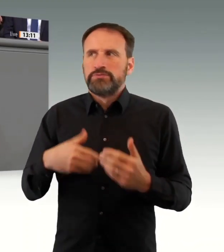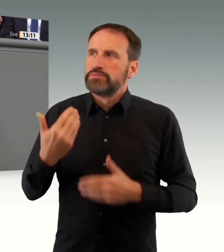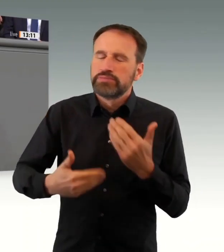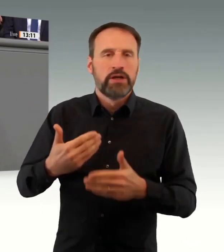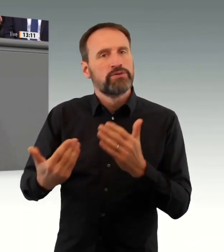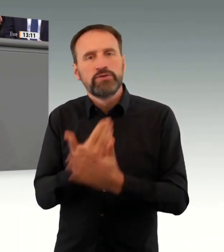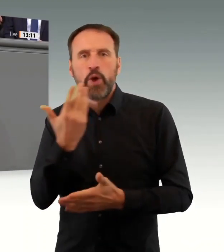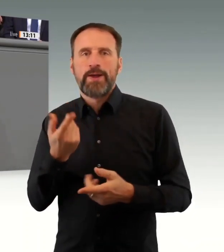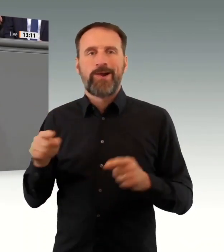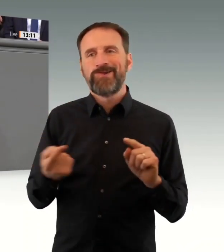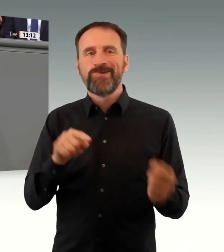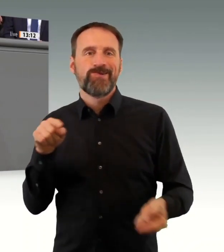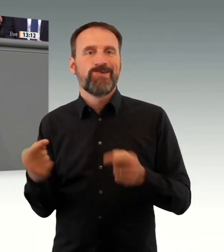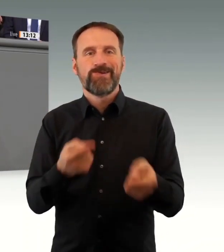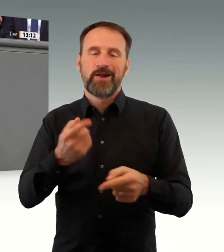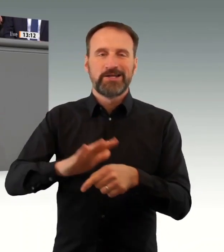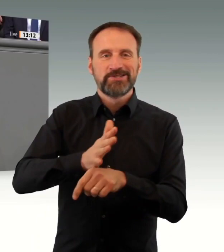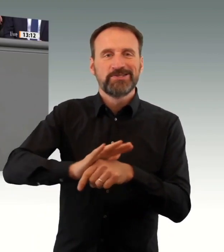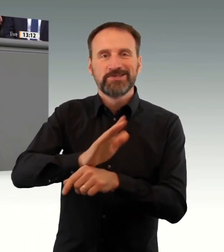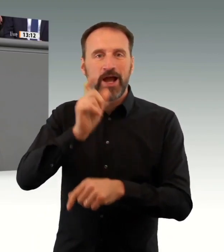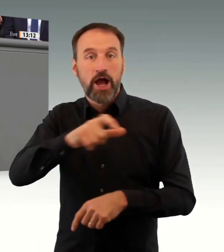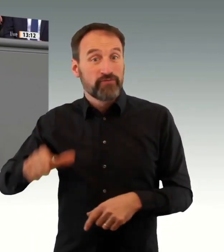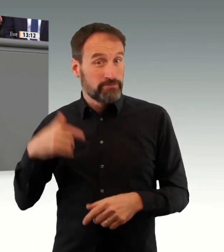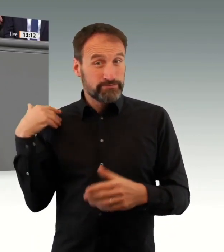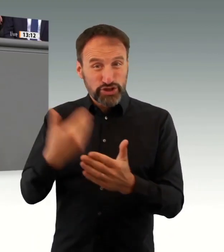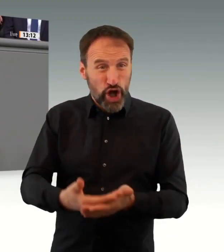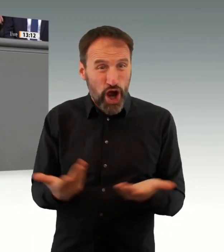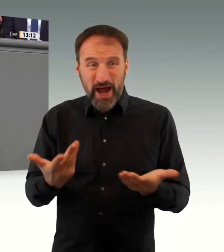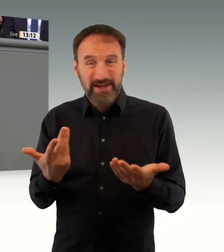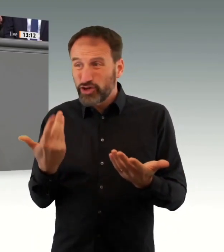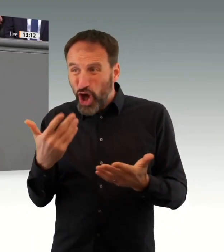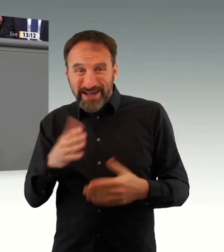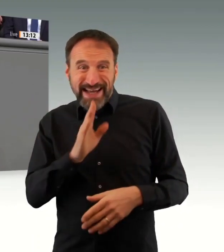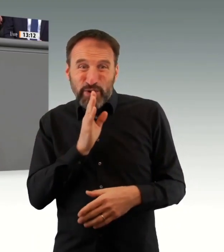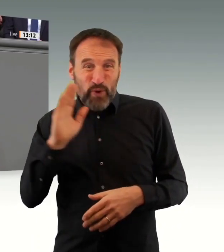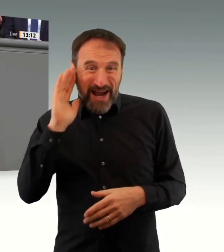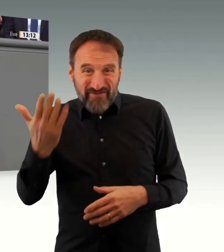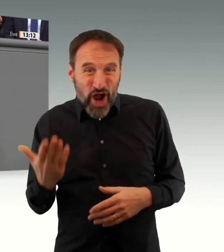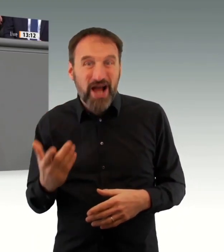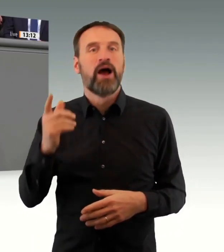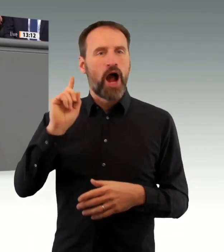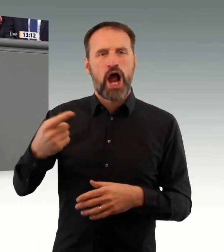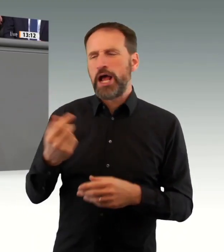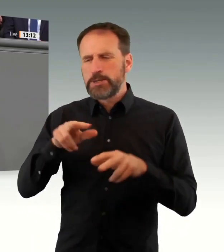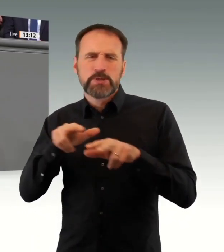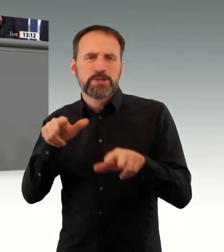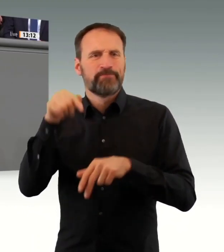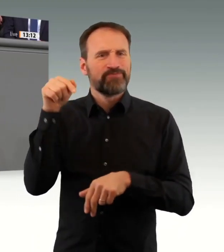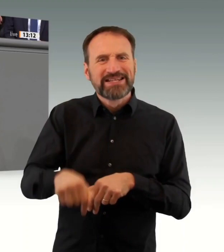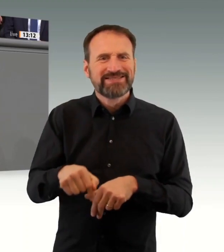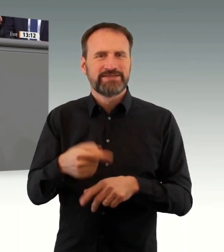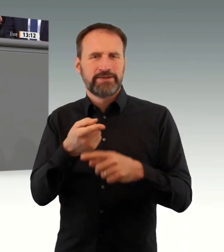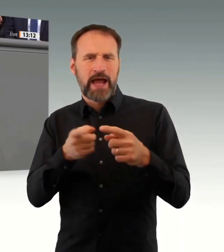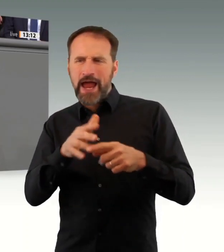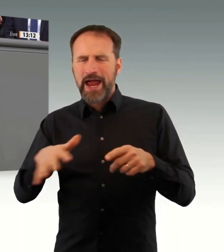Impfrisiken und Impfnebenwirkungen muss die Stiko Autorität beweisen, ihre Empfehlung zurückziehen und